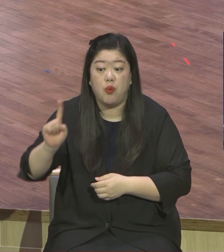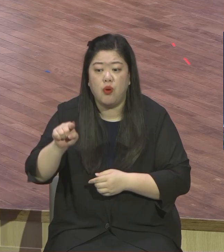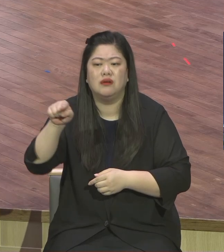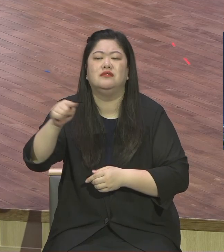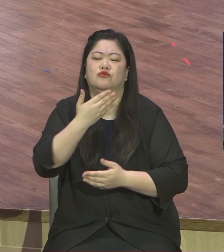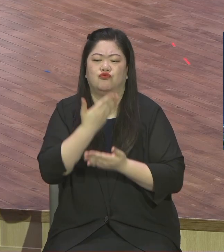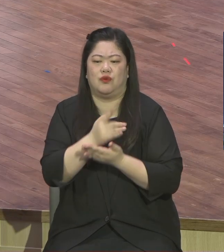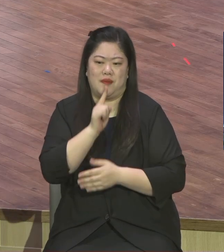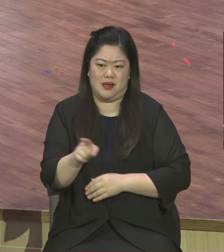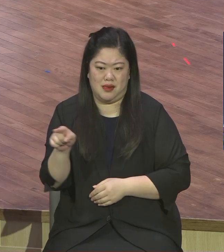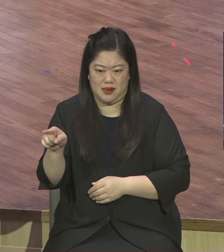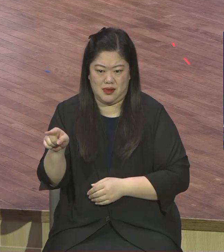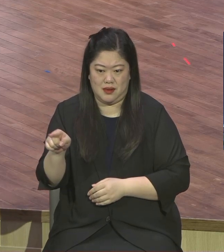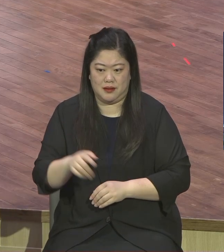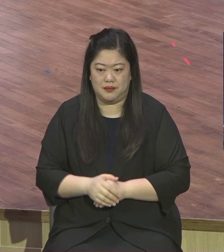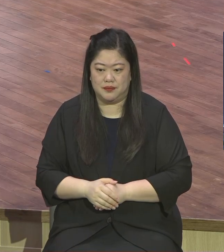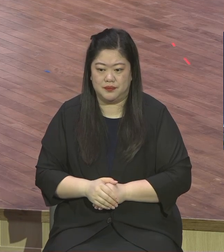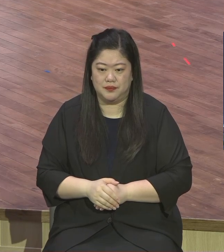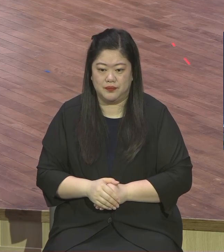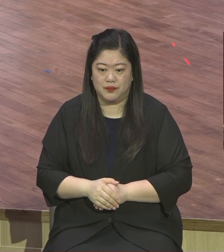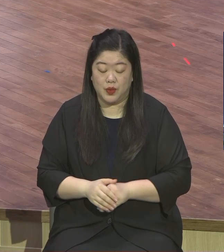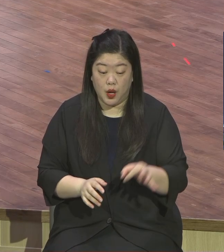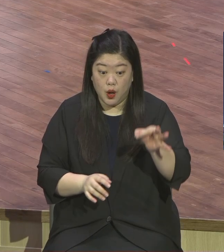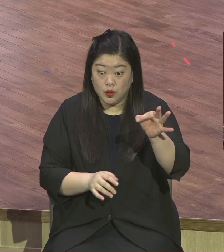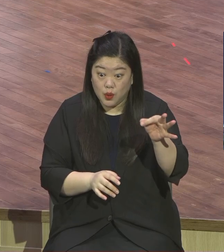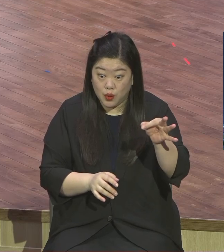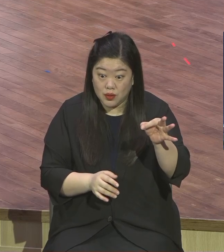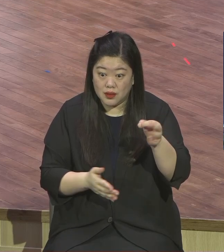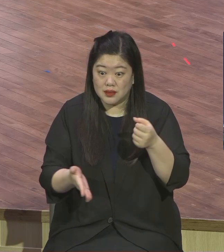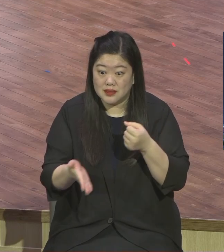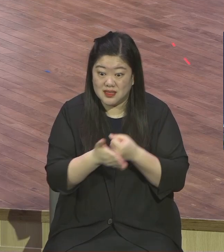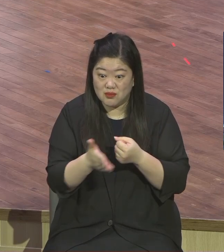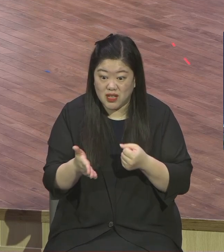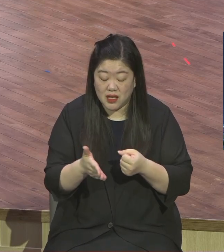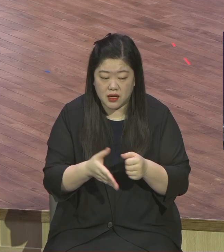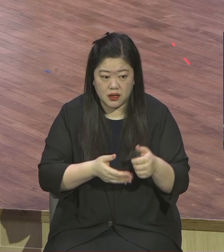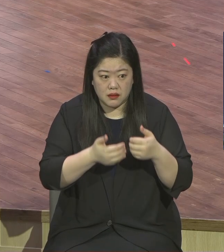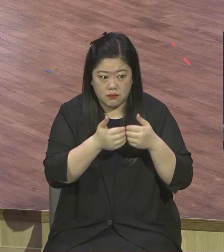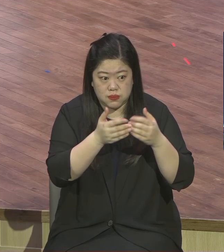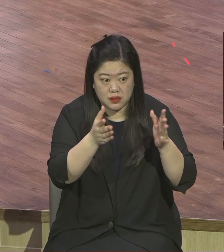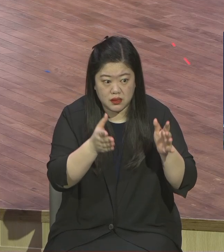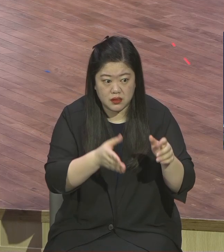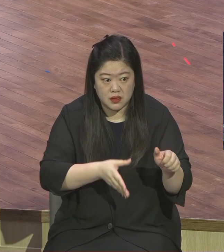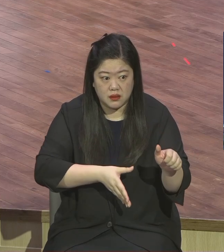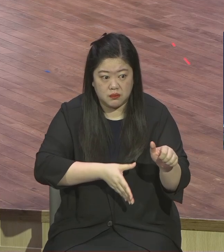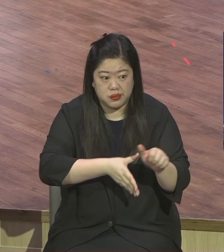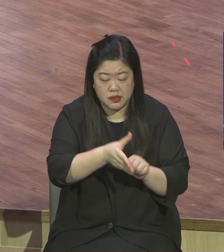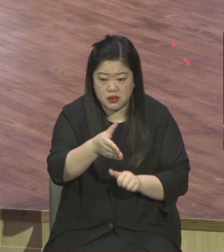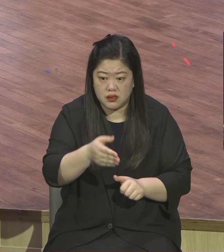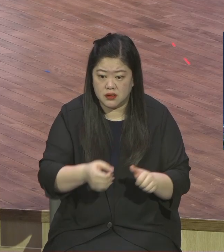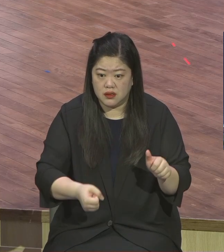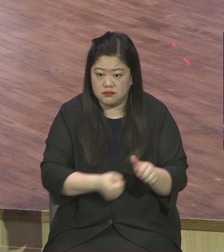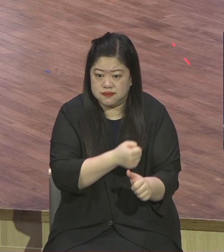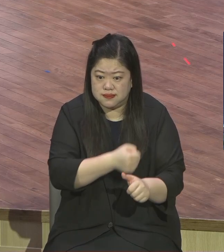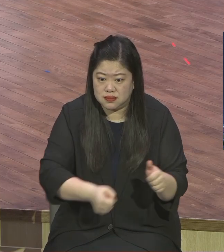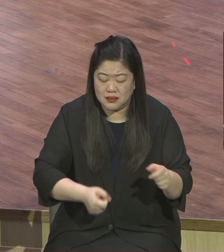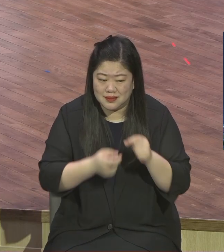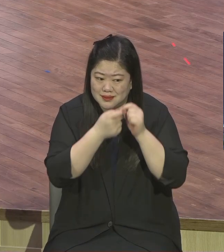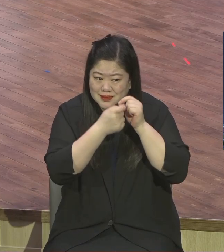속에서 상처 주고 상처 받고 시험 들고 낙심하고 교도소 가 있는 사람들 거의 대부분이 다 돈 때문에 가 있잖아요 돈 그렇죠